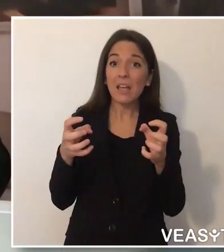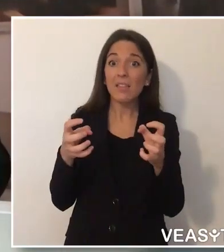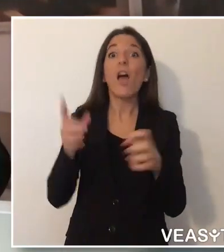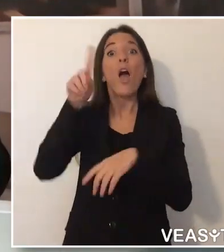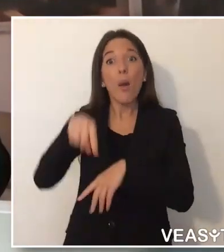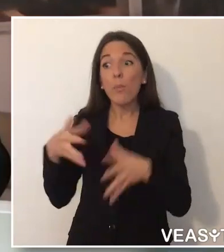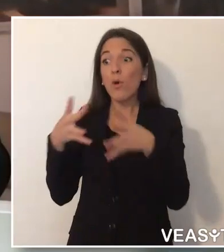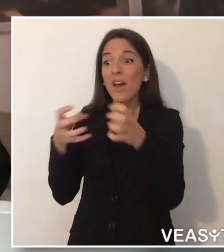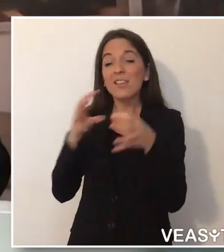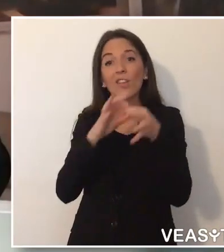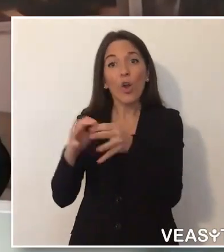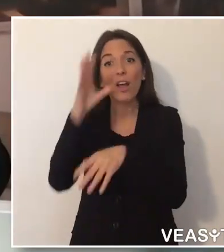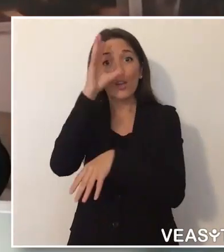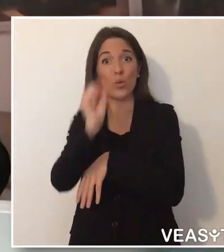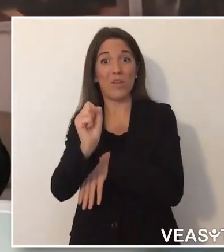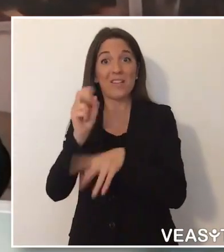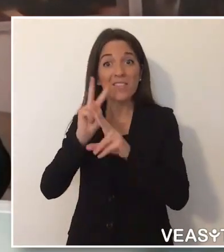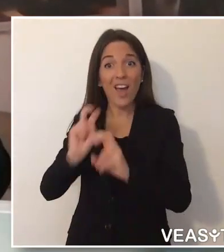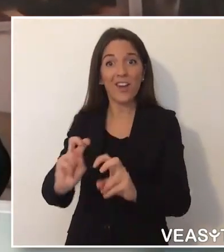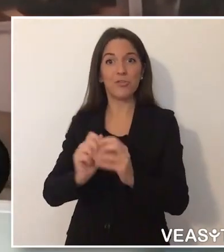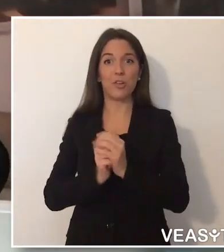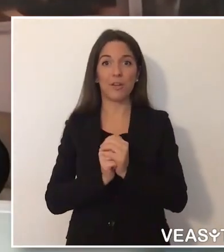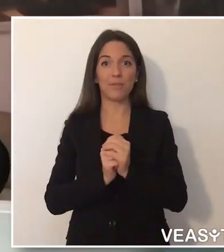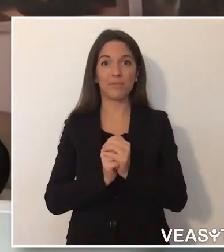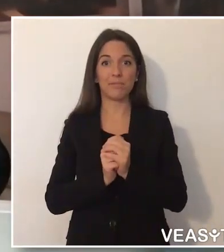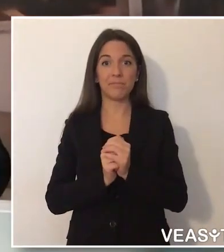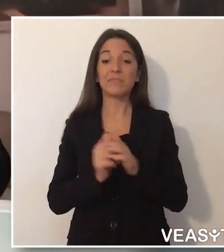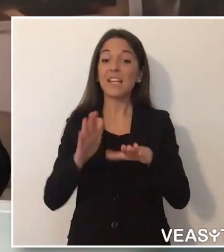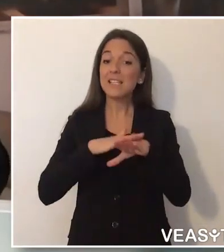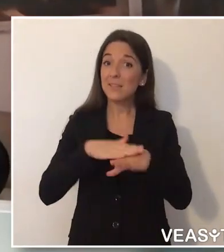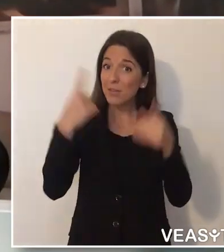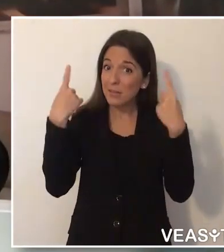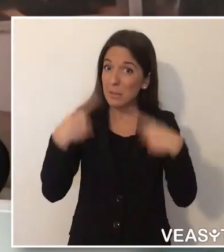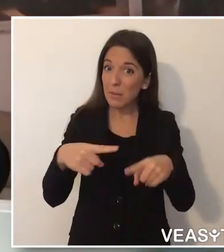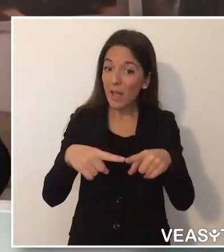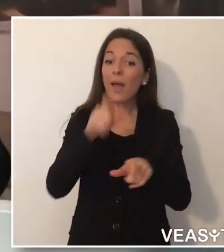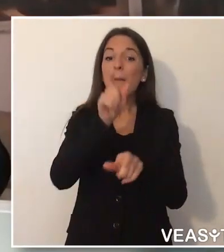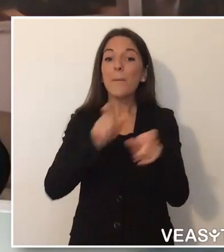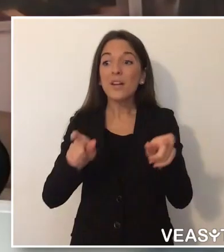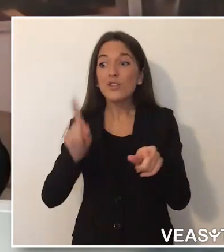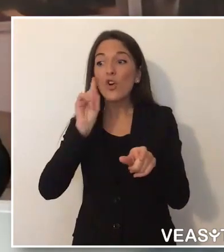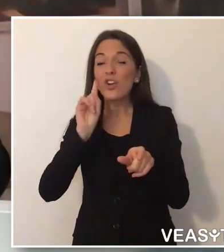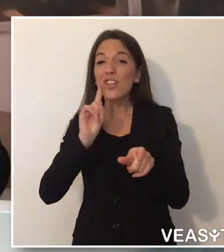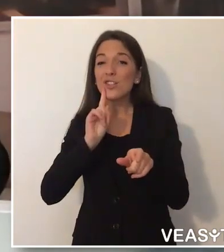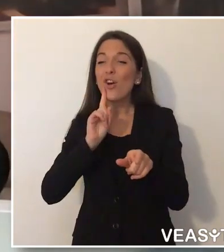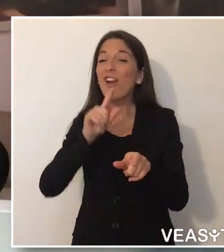servizi professionali sviluppati da gruppi di lavoro, start-up innovative, spin-off di ricerca universitari,